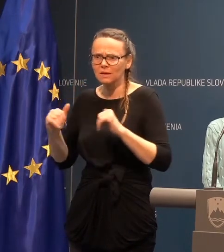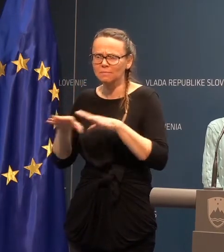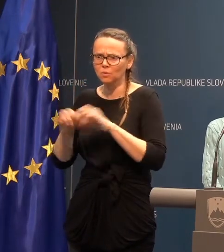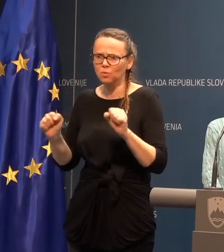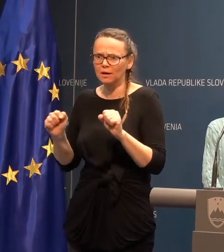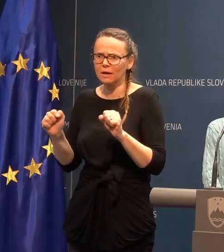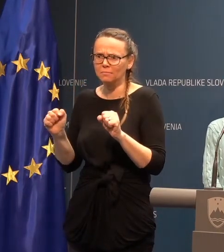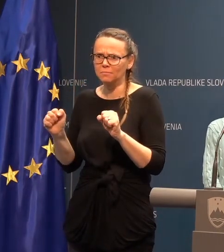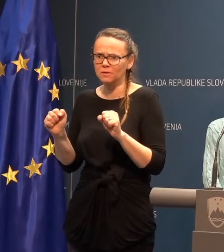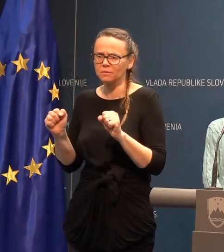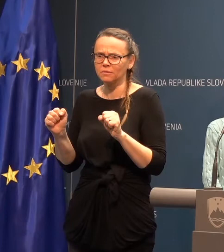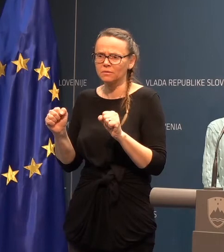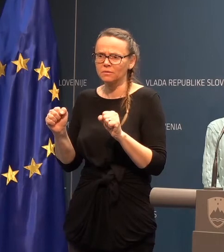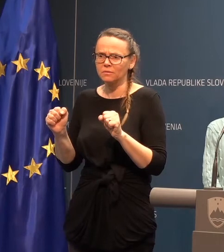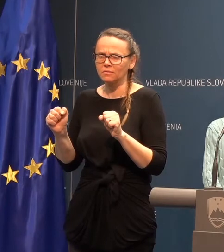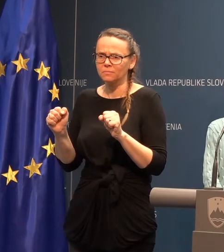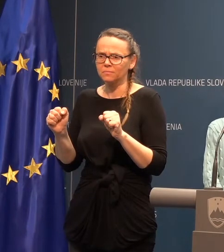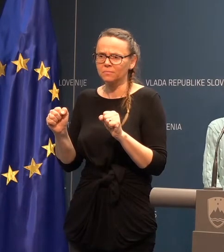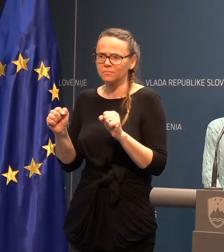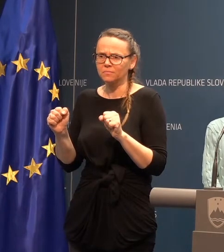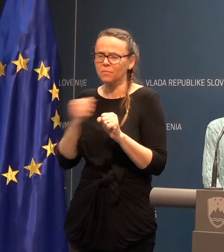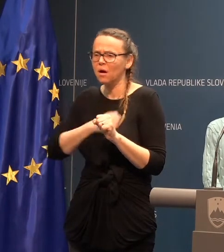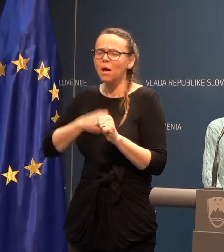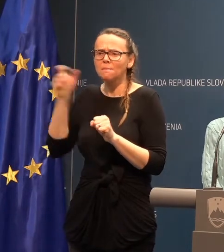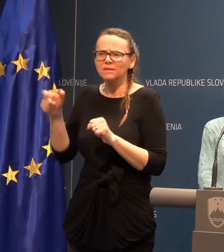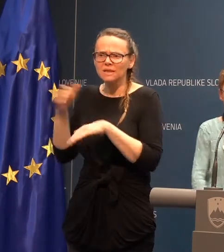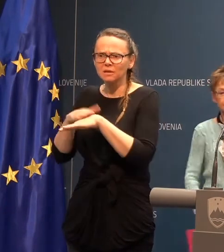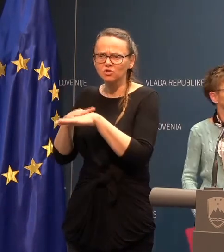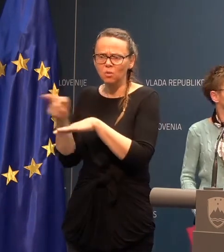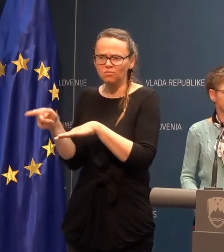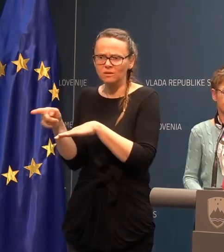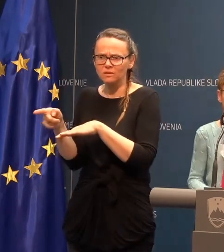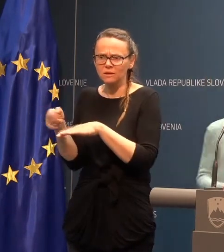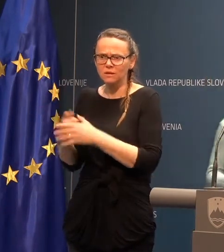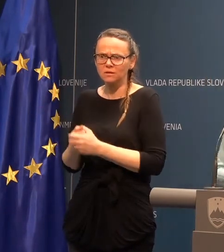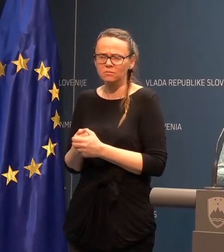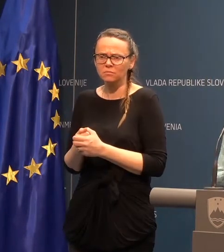ne bi za samo kužbe. Tako, da so pacijenti ukrestili naš medij. Hvala.